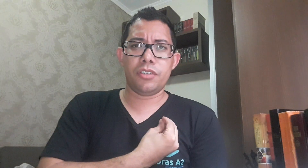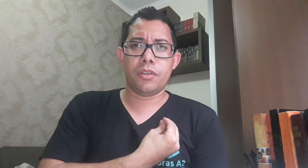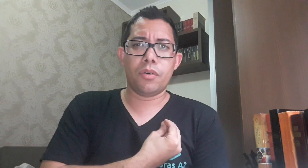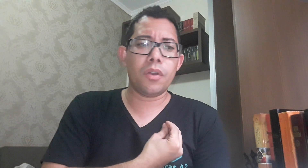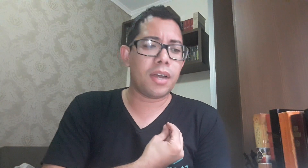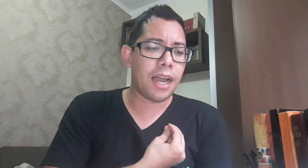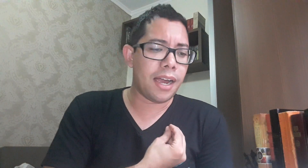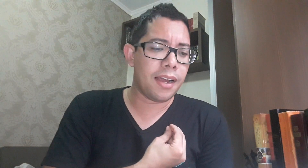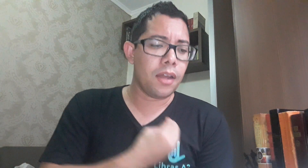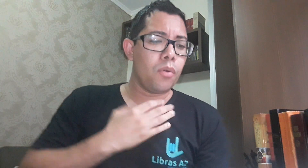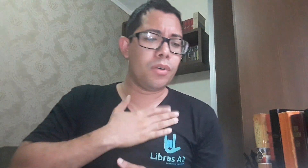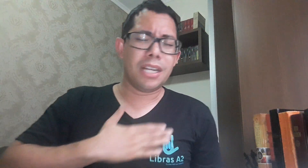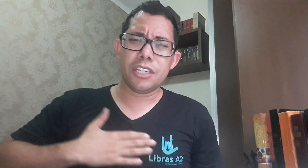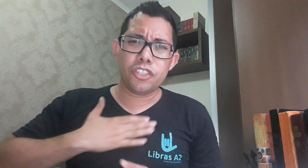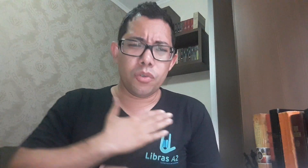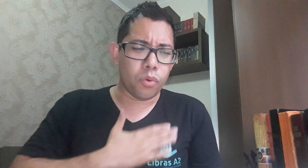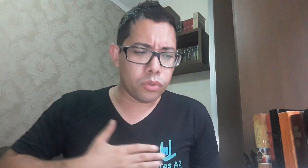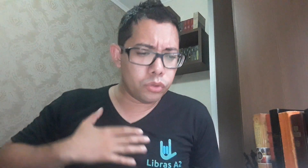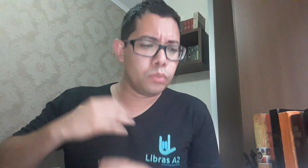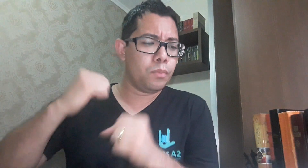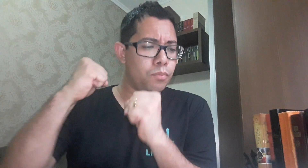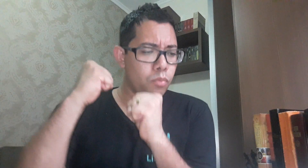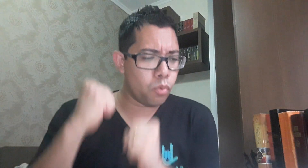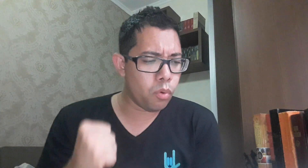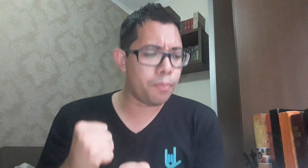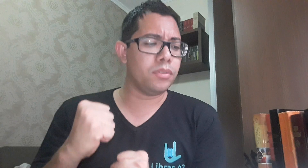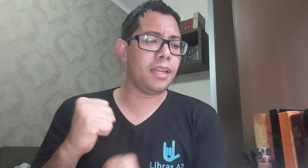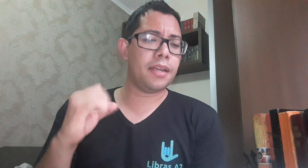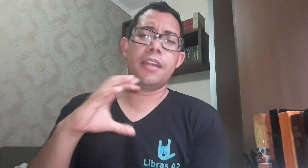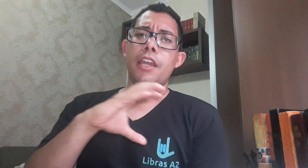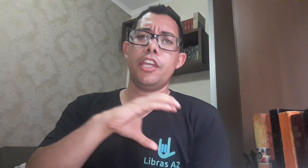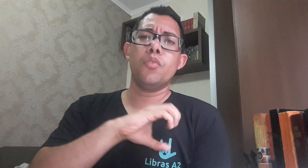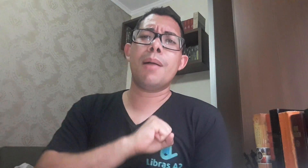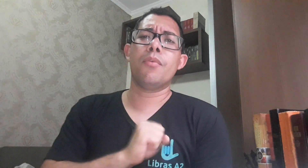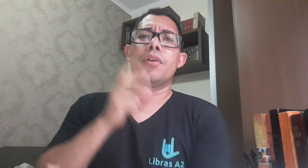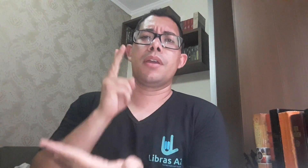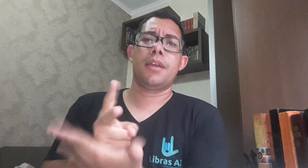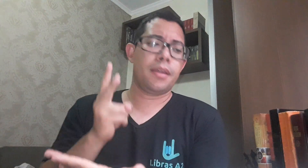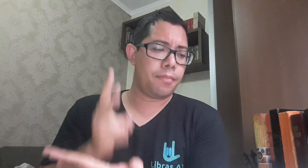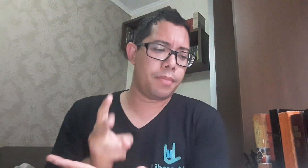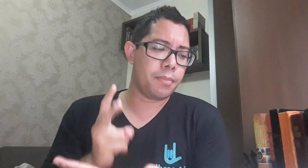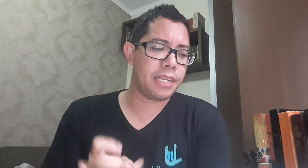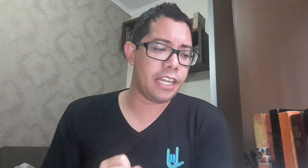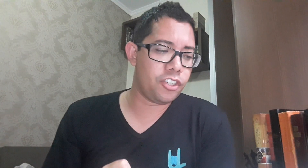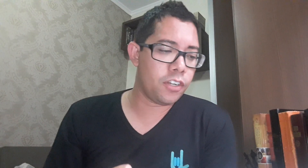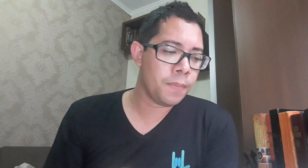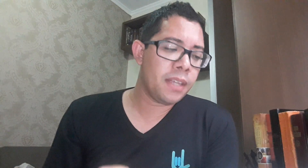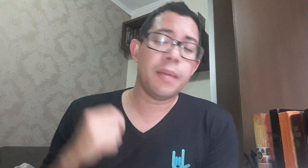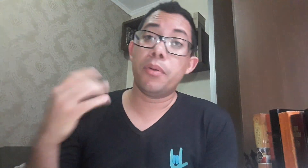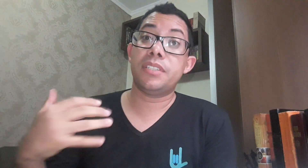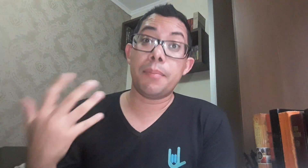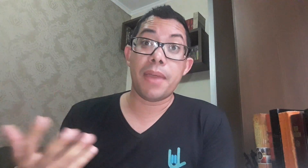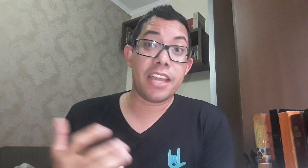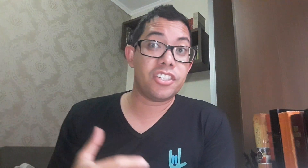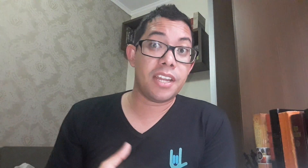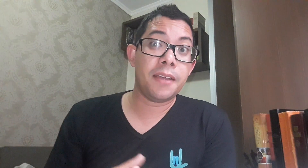colocar o grande gozo, o poder e o amor permanente. Depois repete, né?